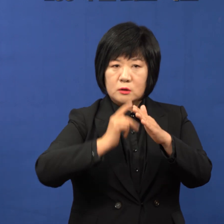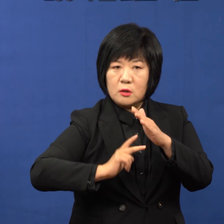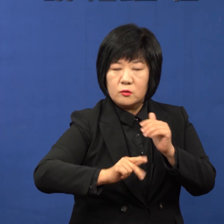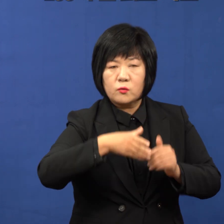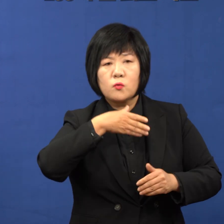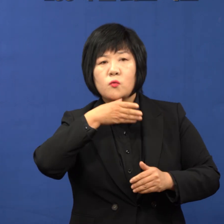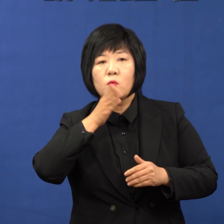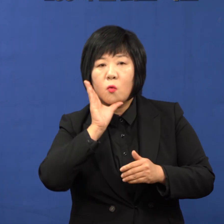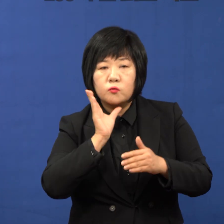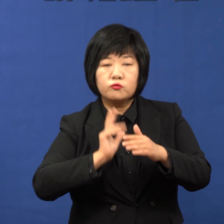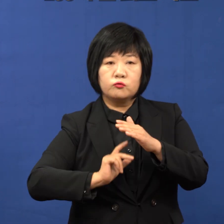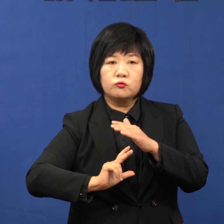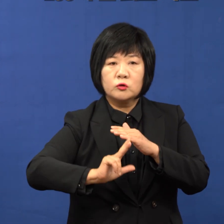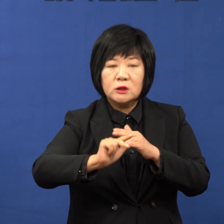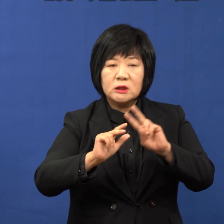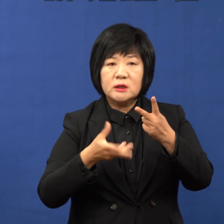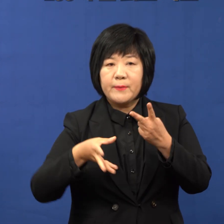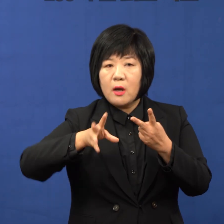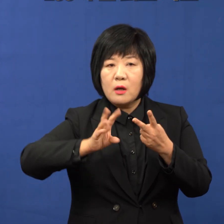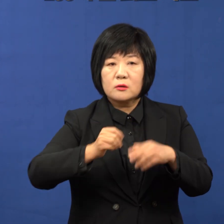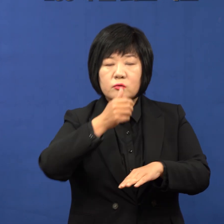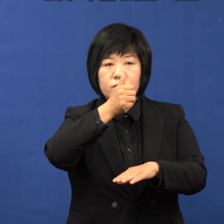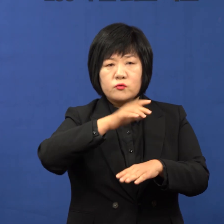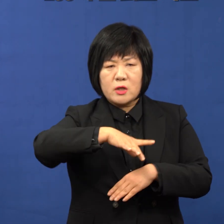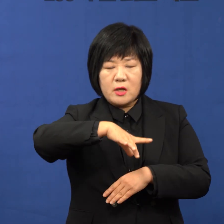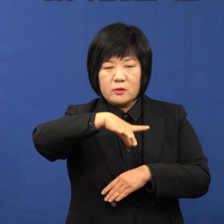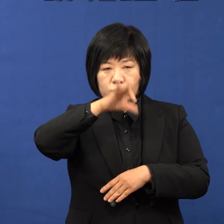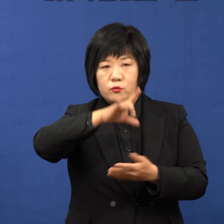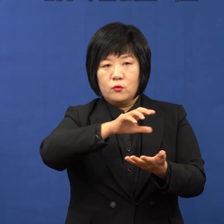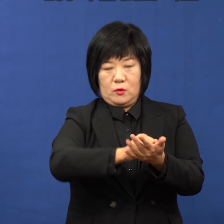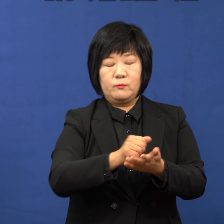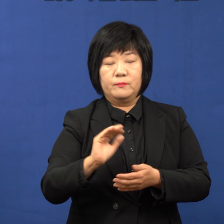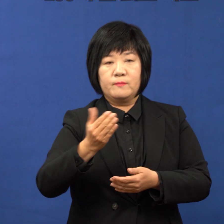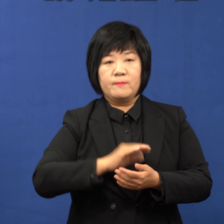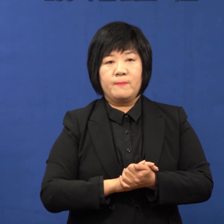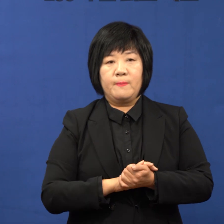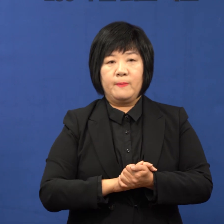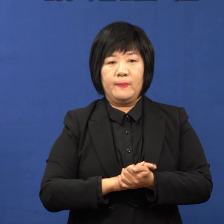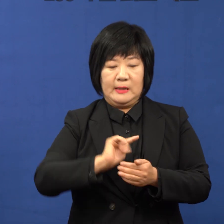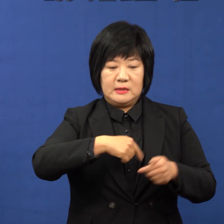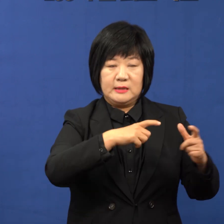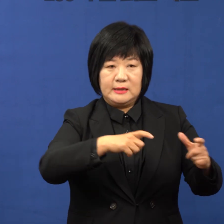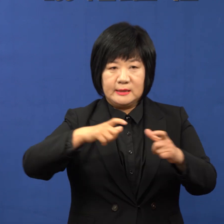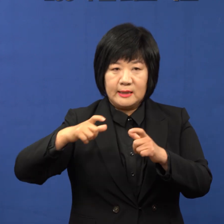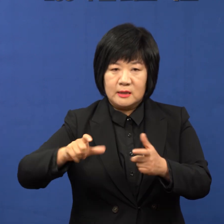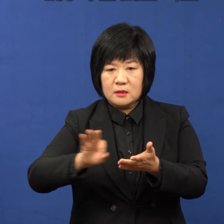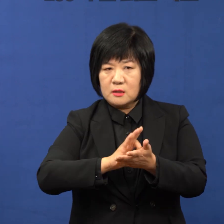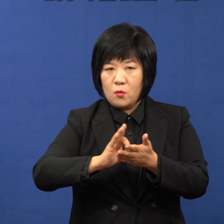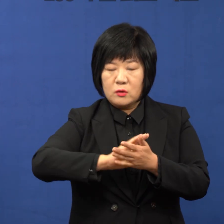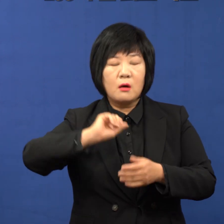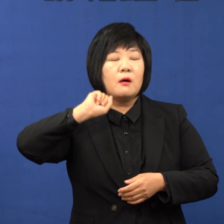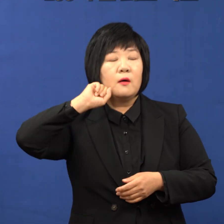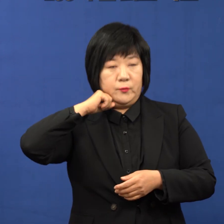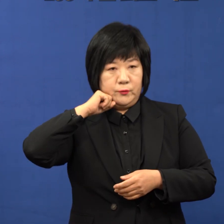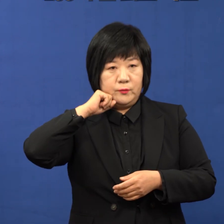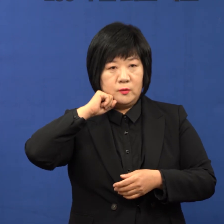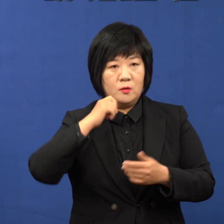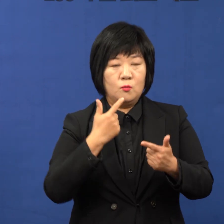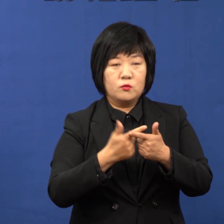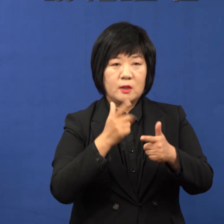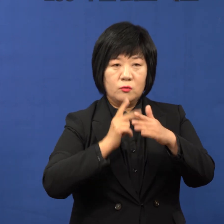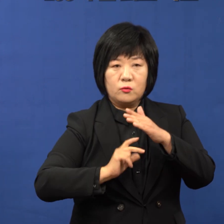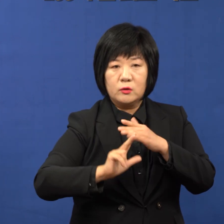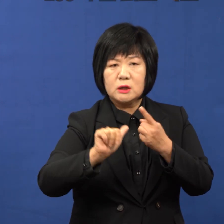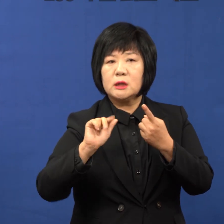노후전동차 교체비 200억 원을 최초로 확보를 했습니다. 자체단체 제어만으로 추진하기 힘들었던 부산